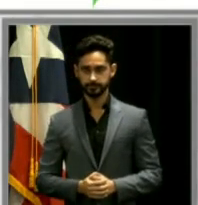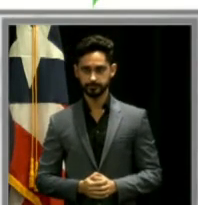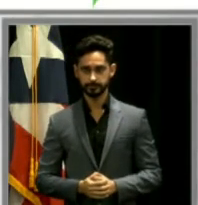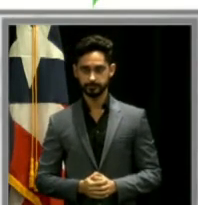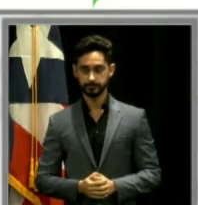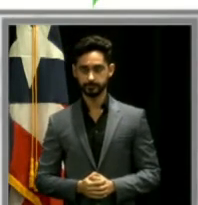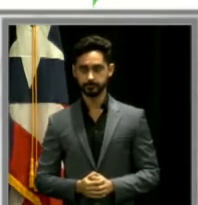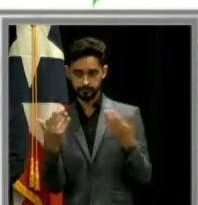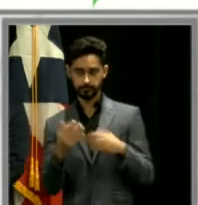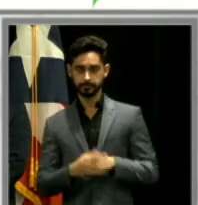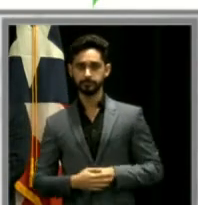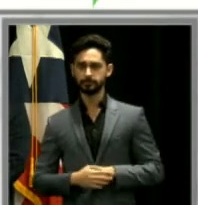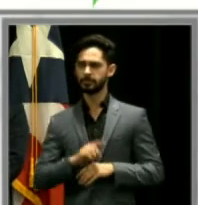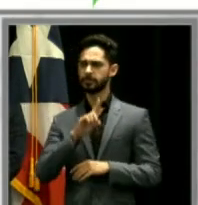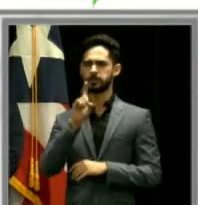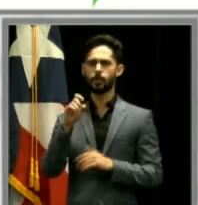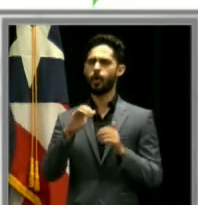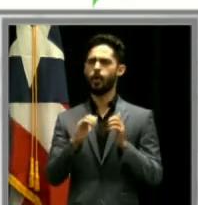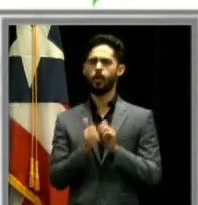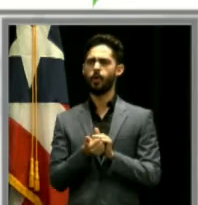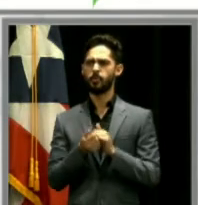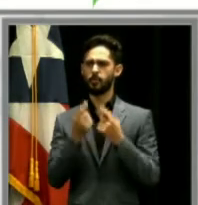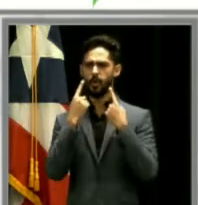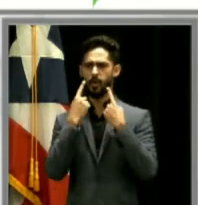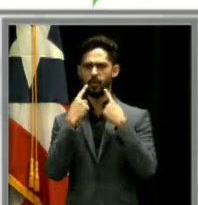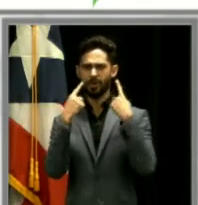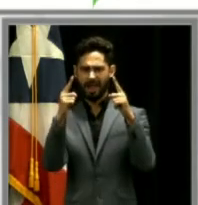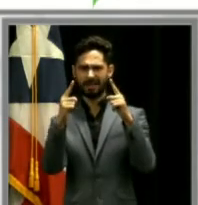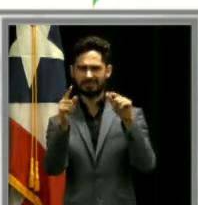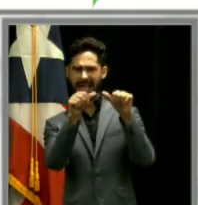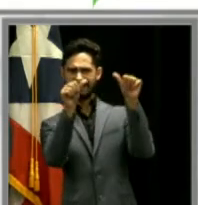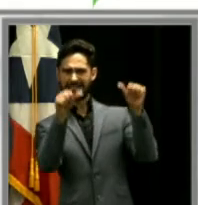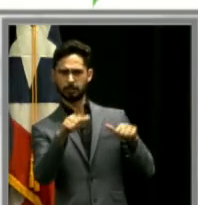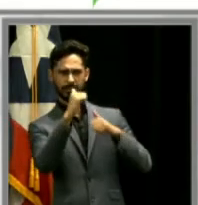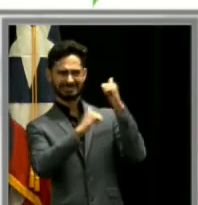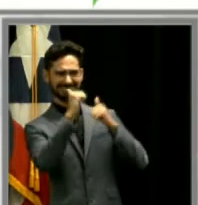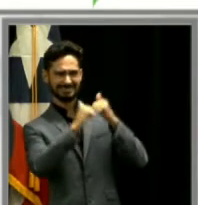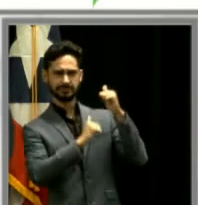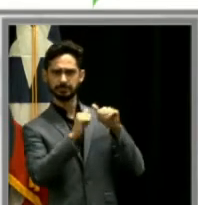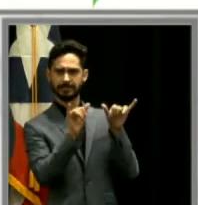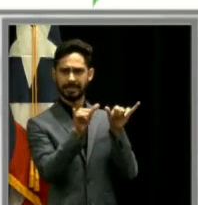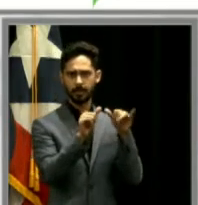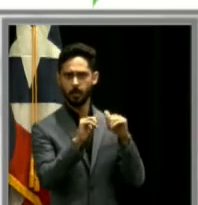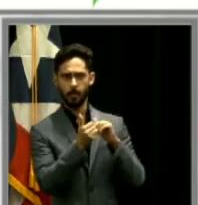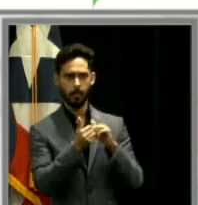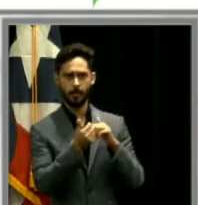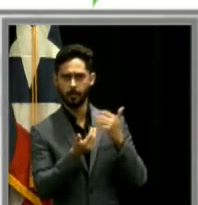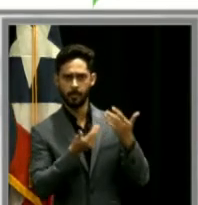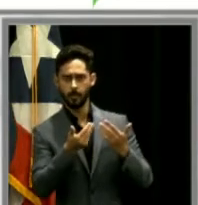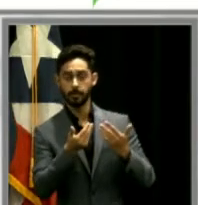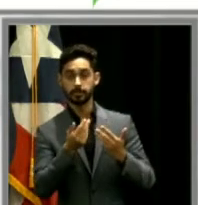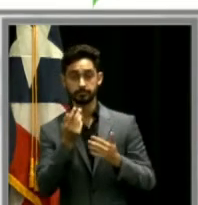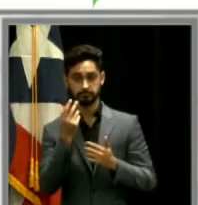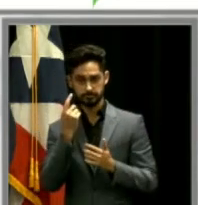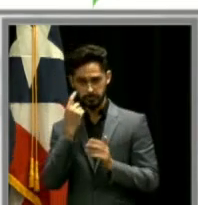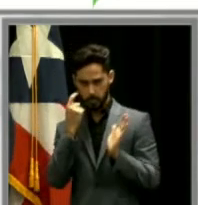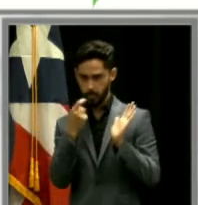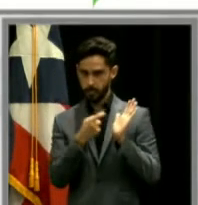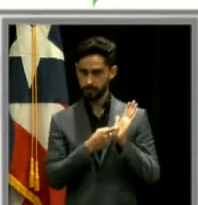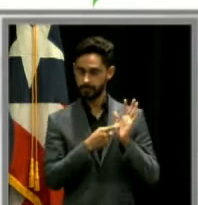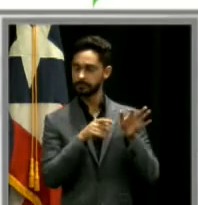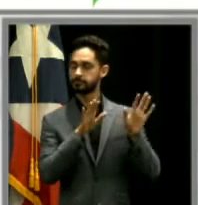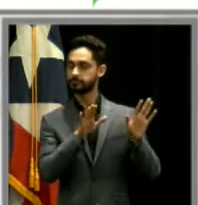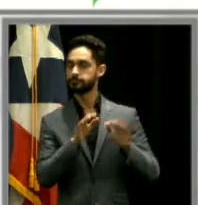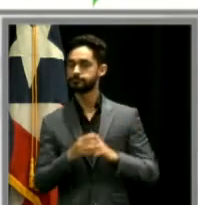En este próximo es lo más efectivo a nivel arquitectónico, y ahí podemos ver que al elevar el